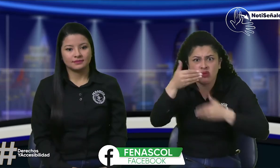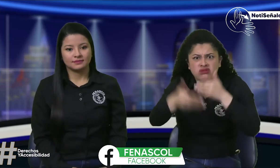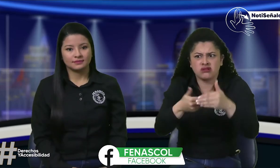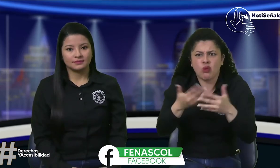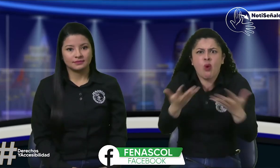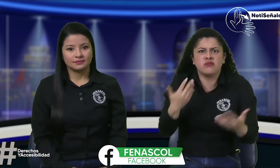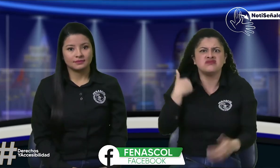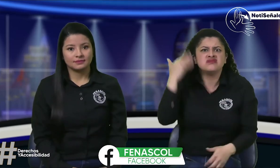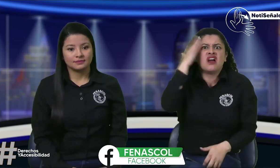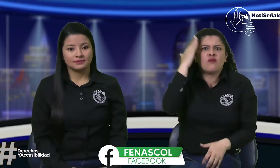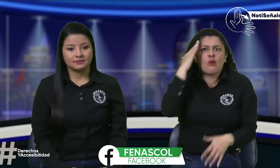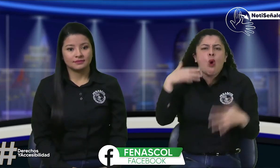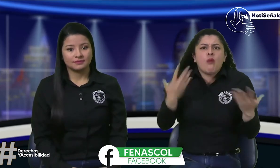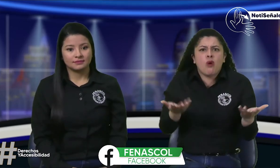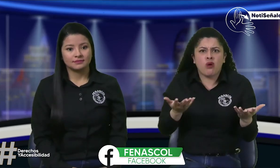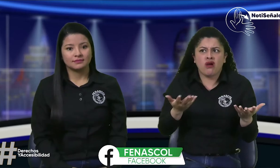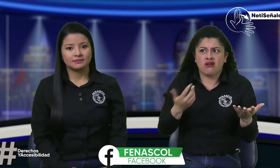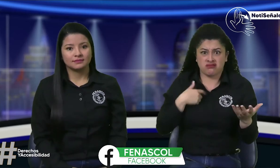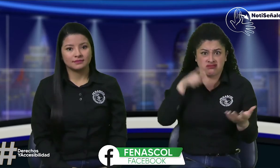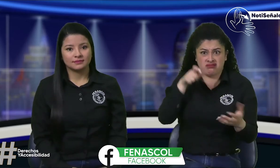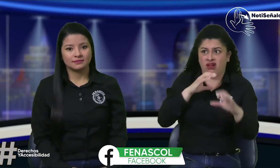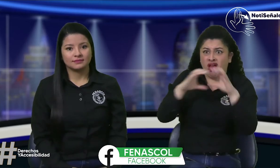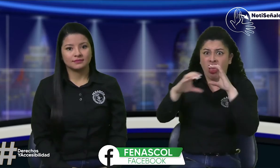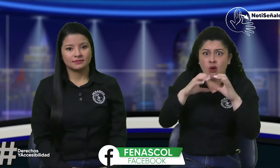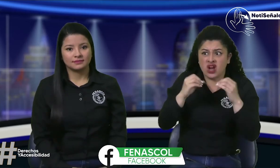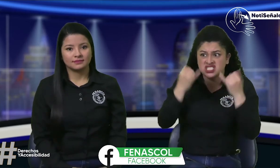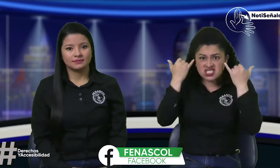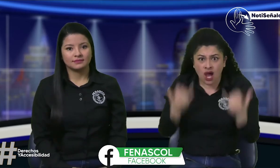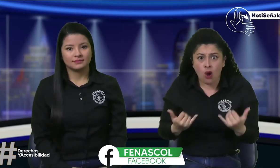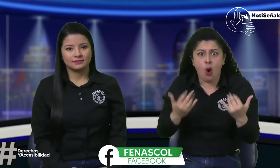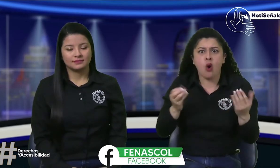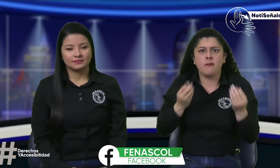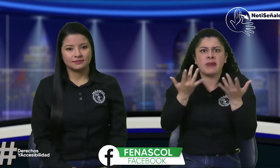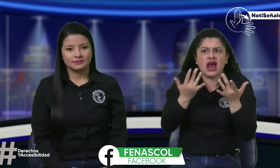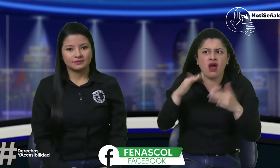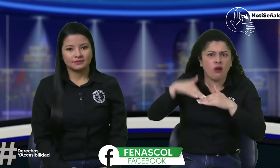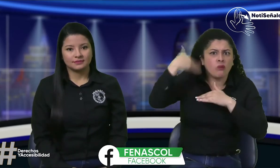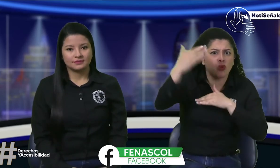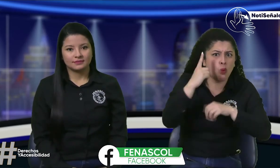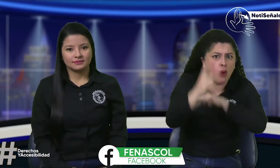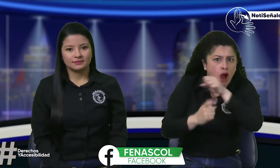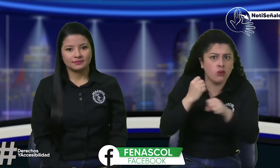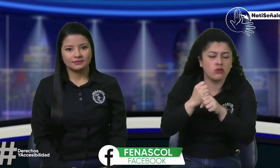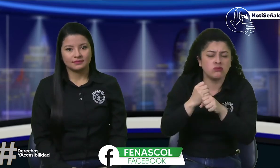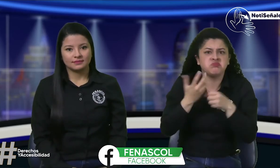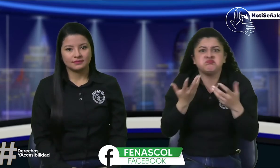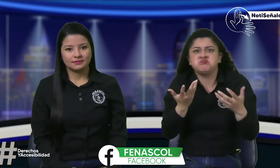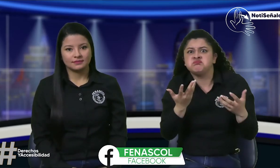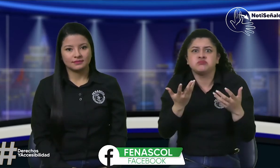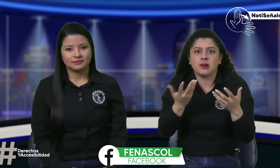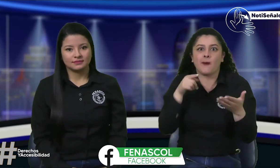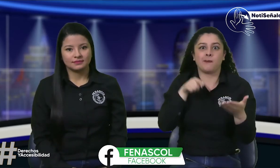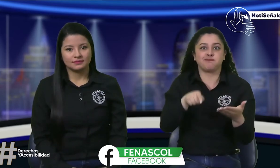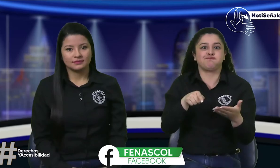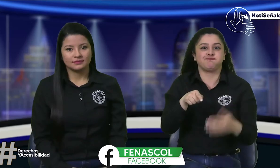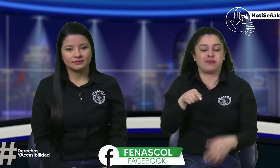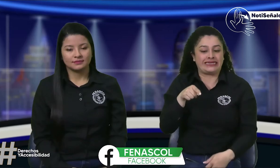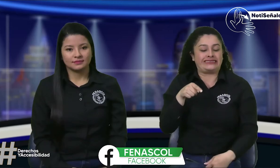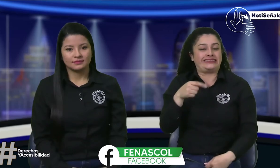tienen todo o sea este proceso es accesible para las personas sordas se pueden comunicar de una vez o nos toca esperar un